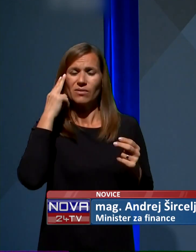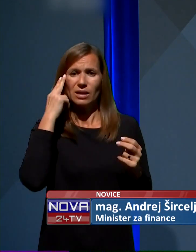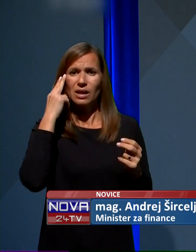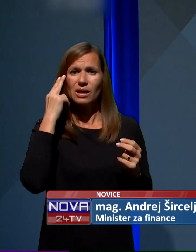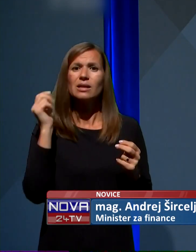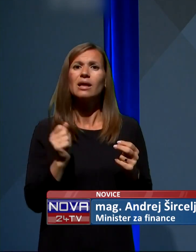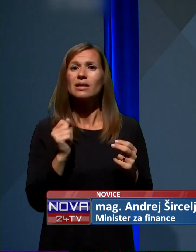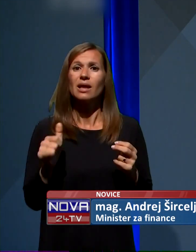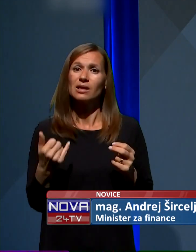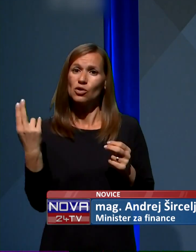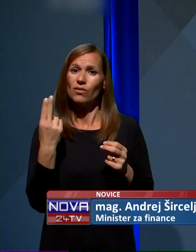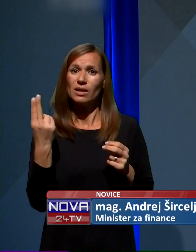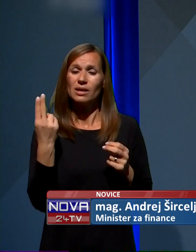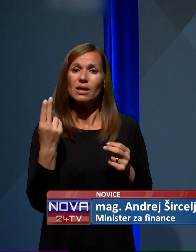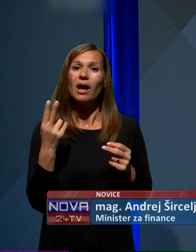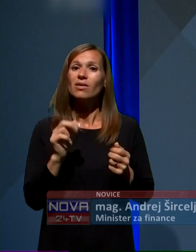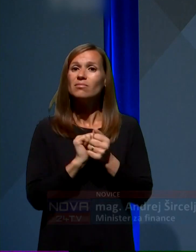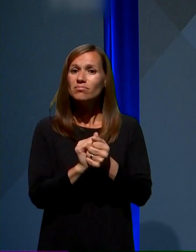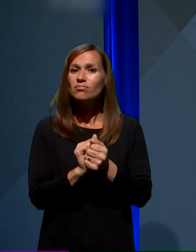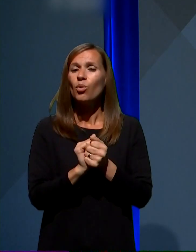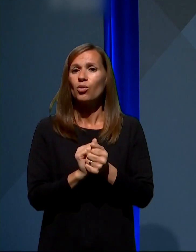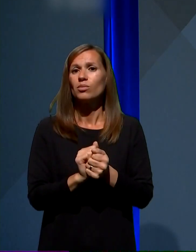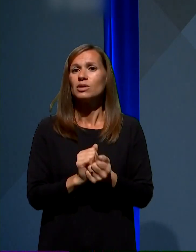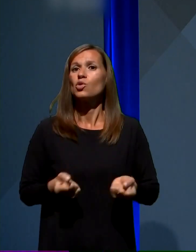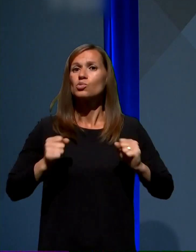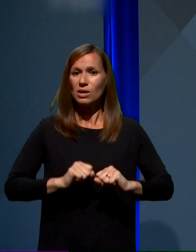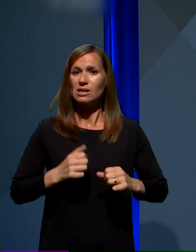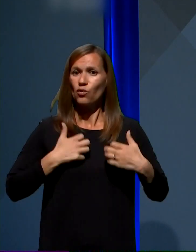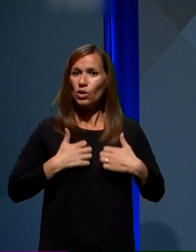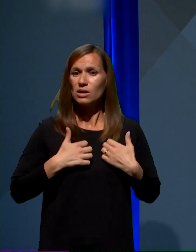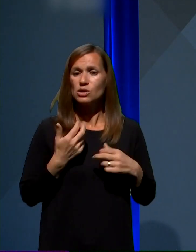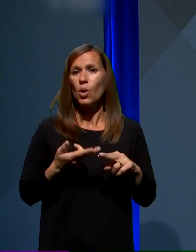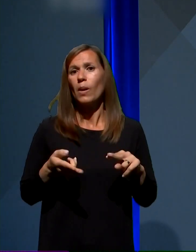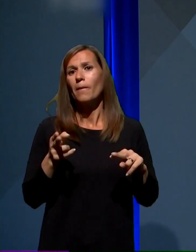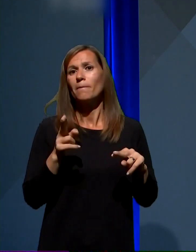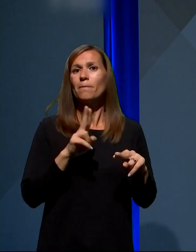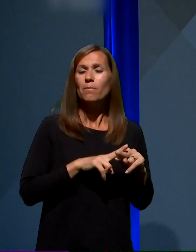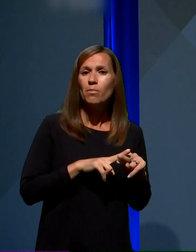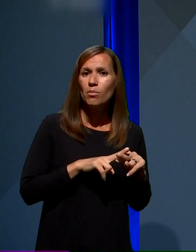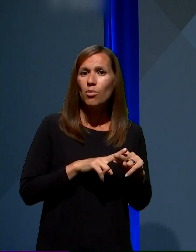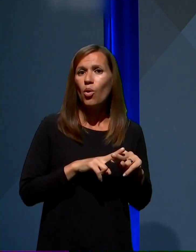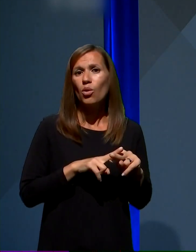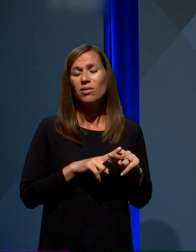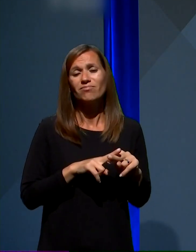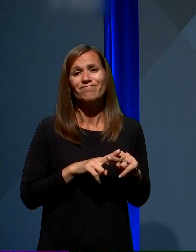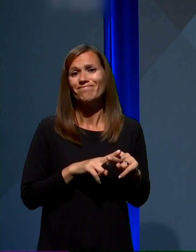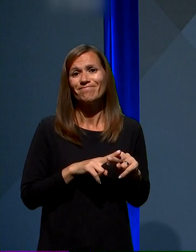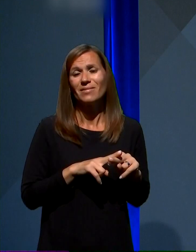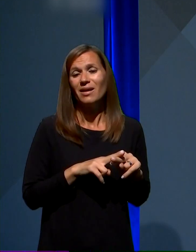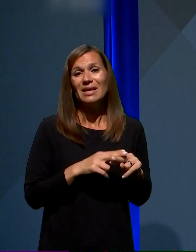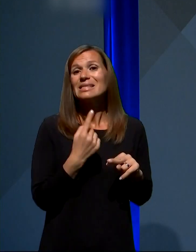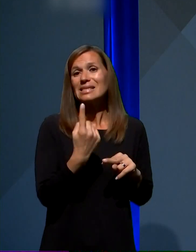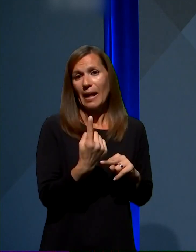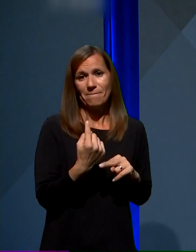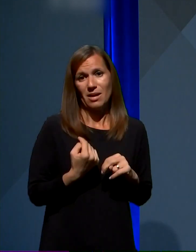da je Slovenija v spopadu z gospodarsko krizo bolj ali manj sama. Imamo stabilne